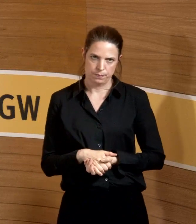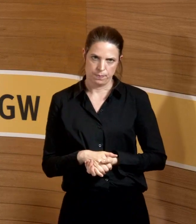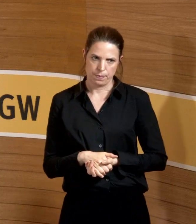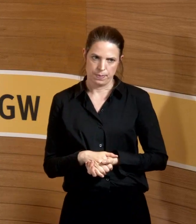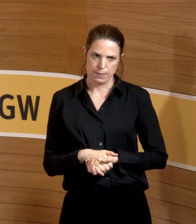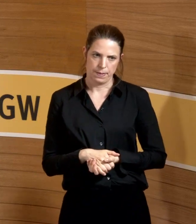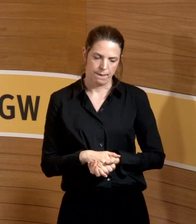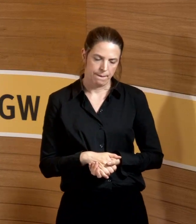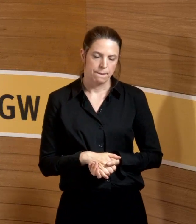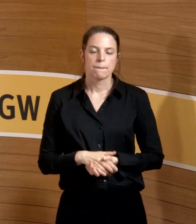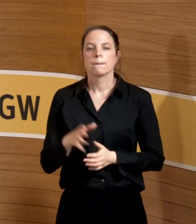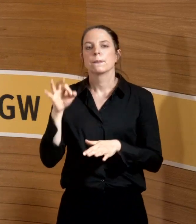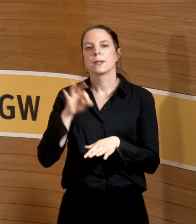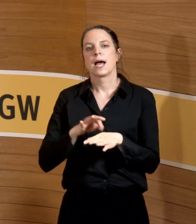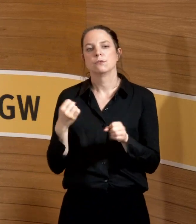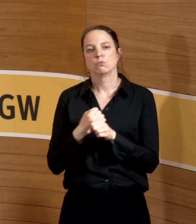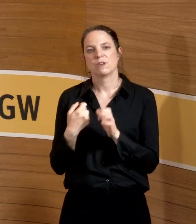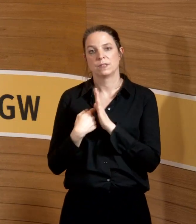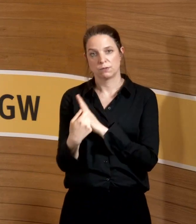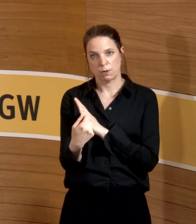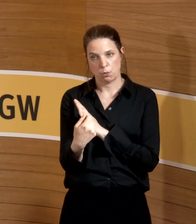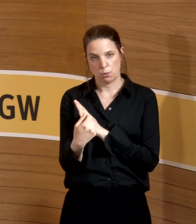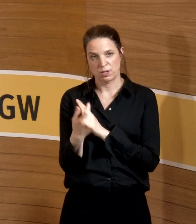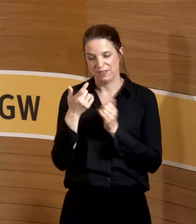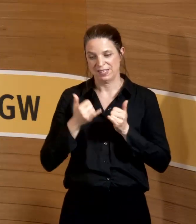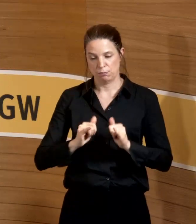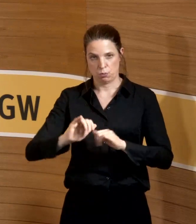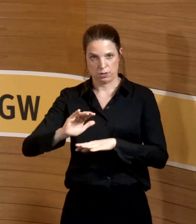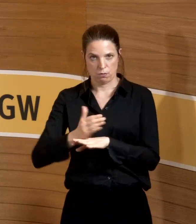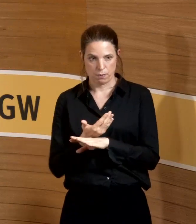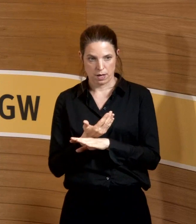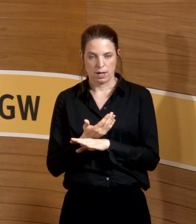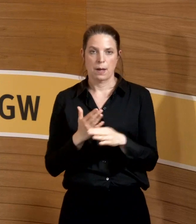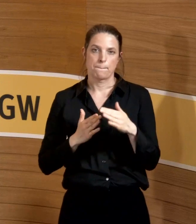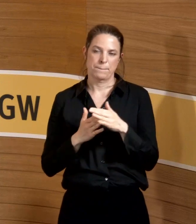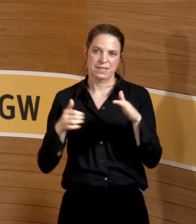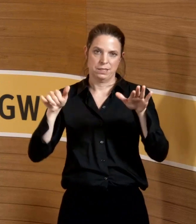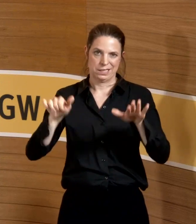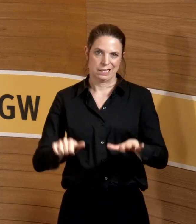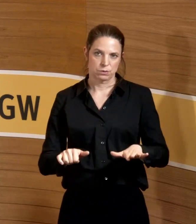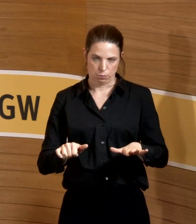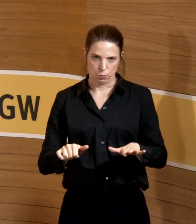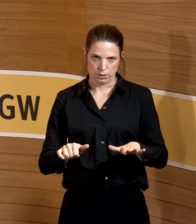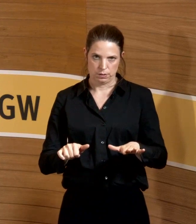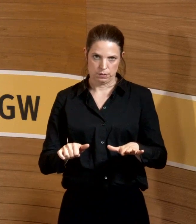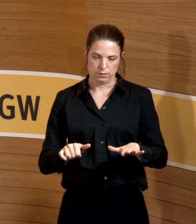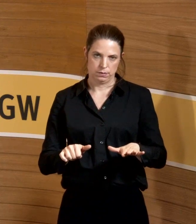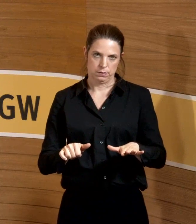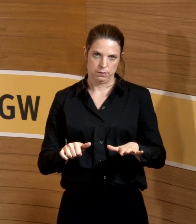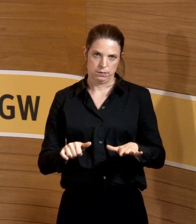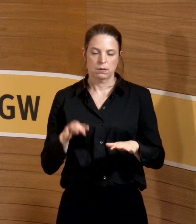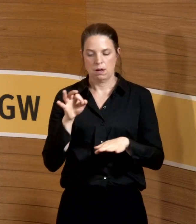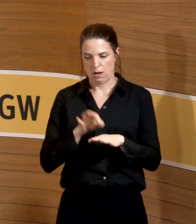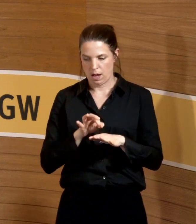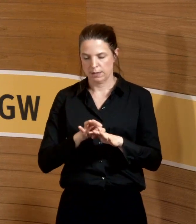Dann gibt es ein ärztliches Beschäftigungsverbot nach Geburt. Bis zu sechs Monate nach der Entbindung kann ein Arzt